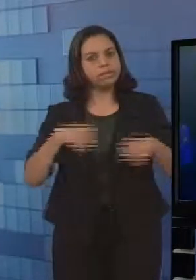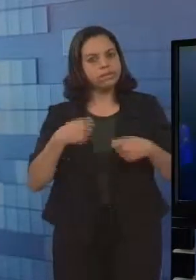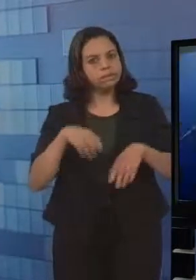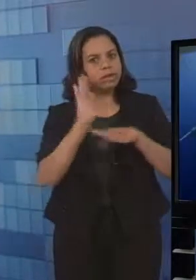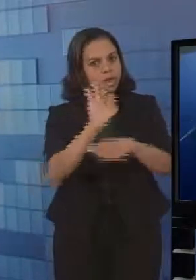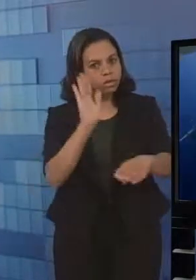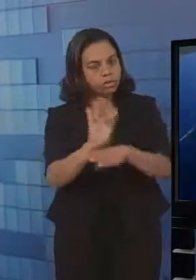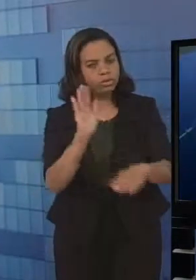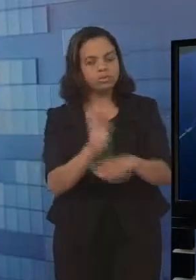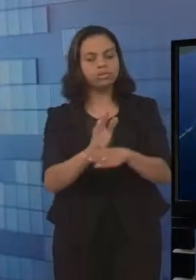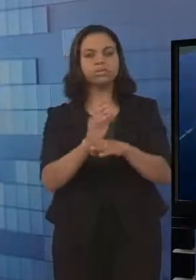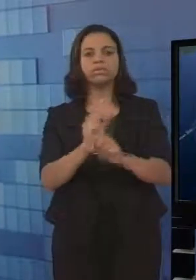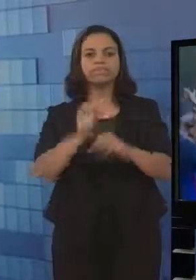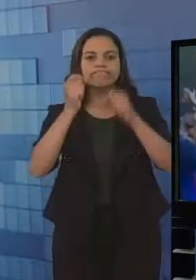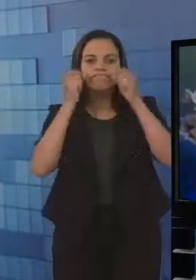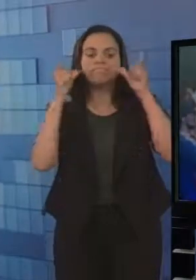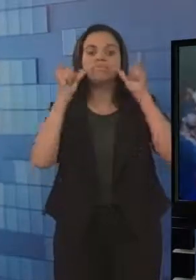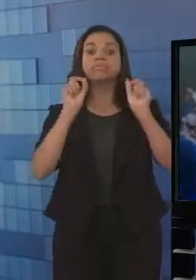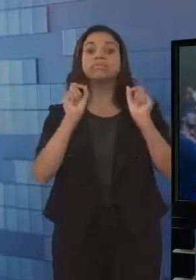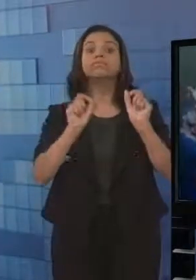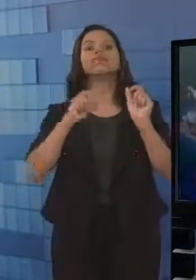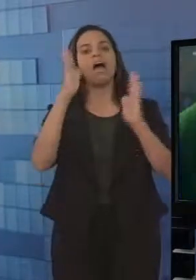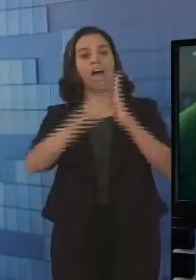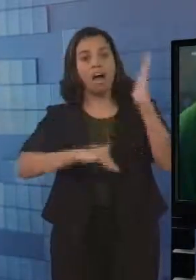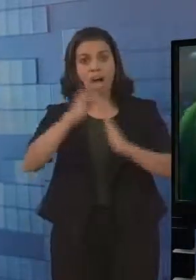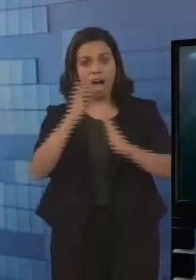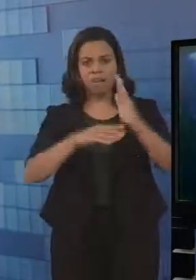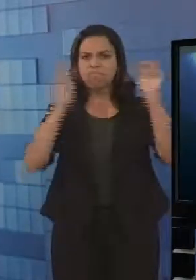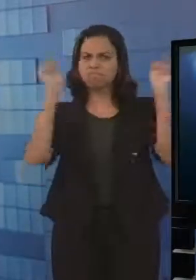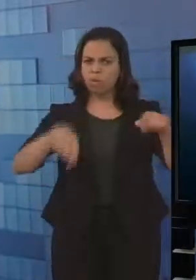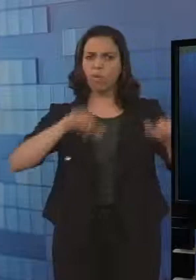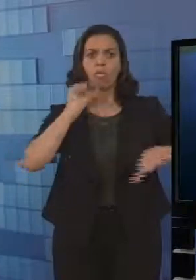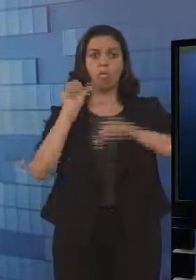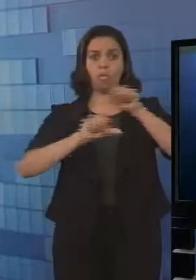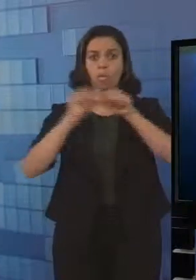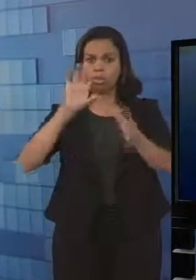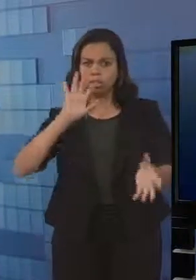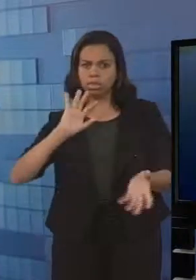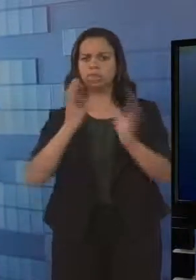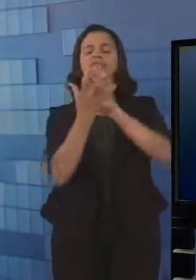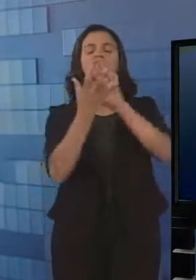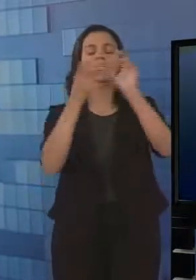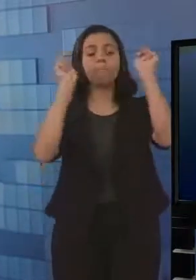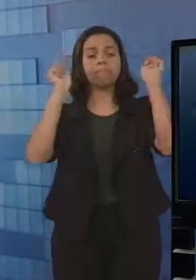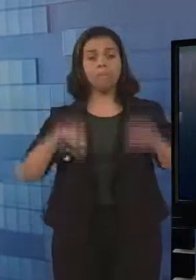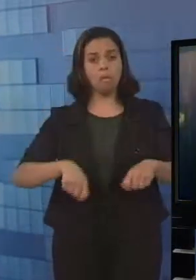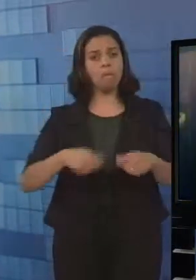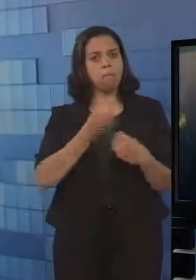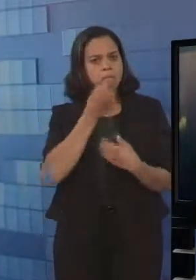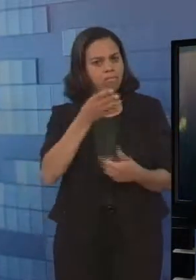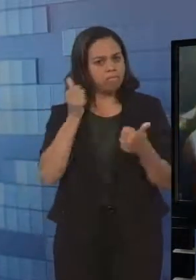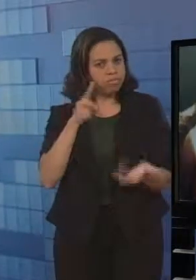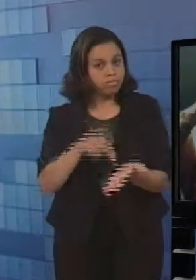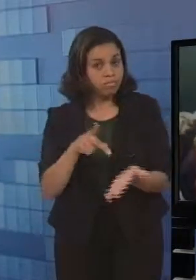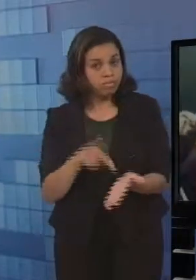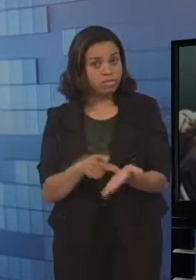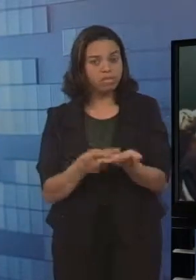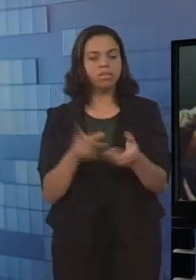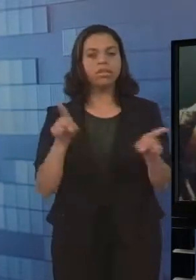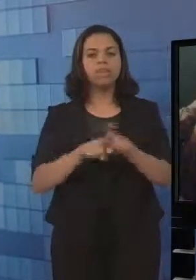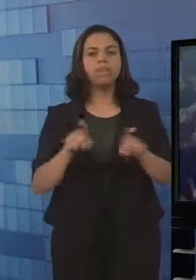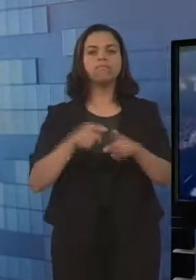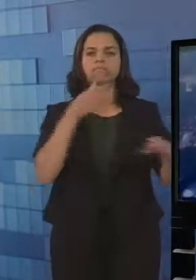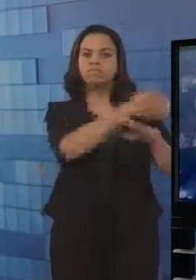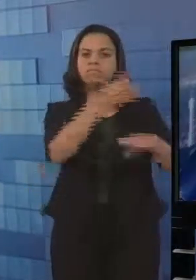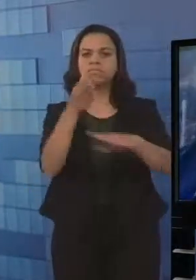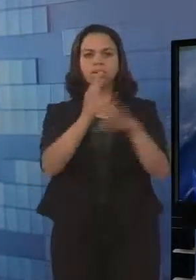tomar posse de que a arte transforma, né, e transforma muito bem e tem que ir para a periferia